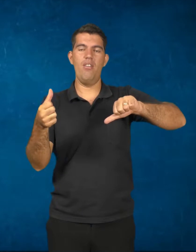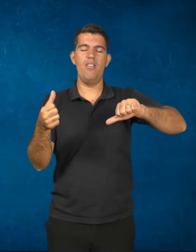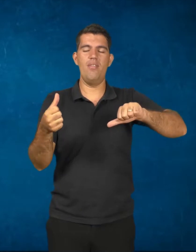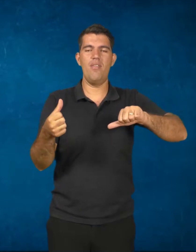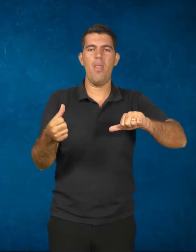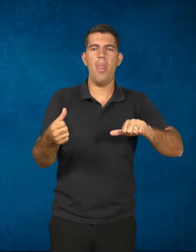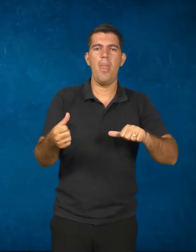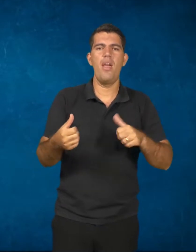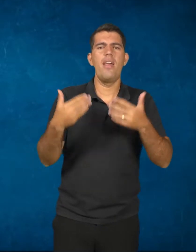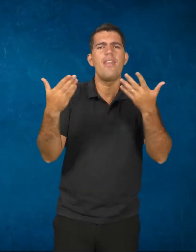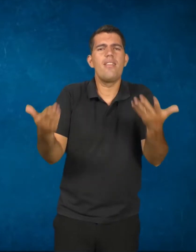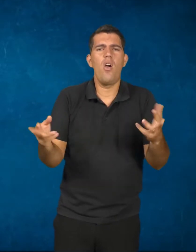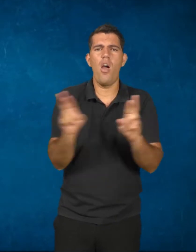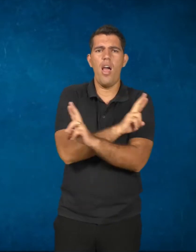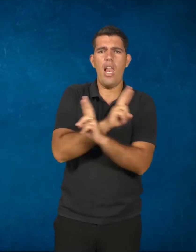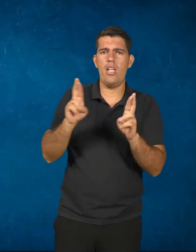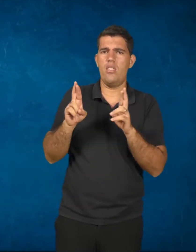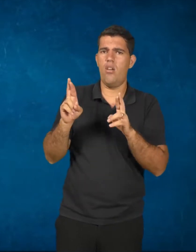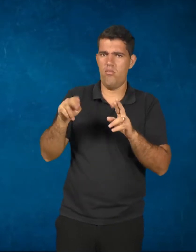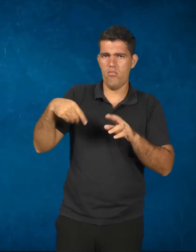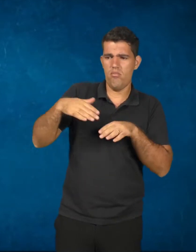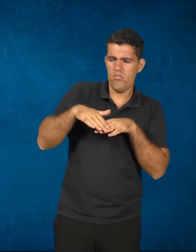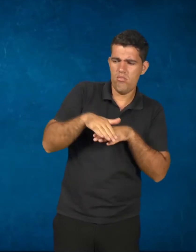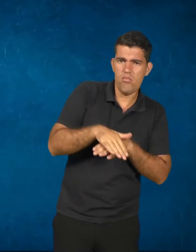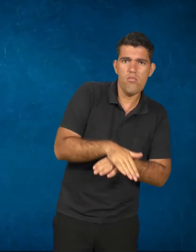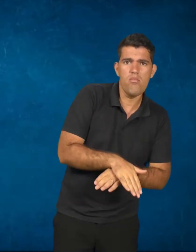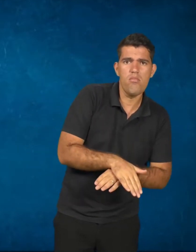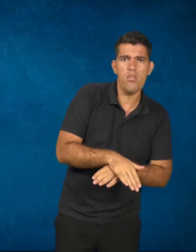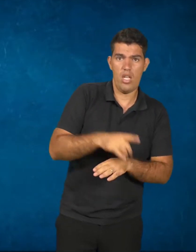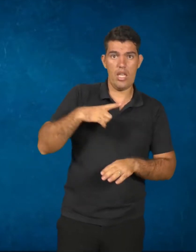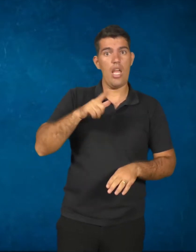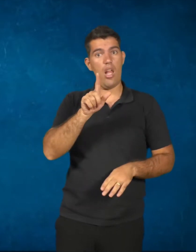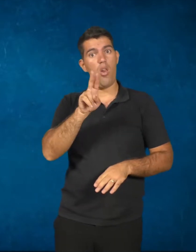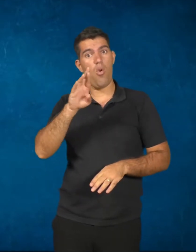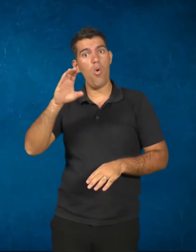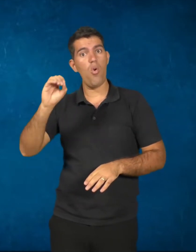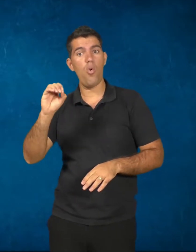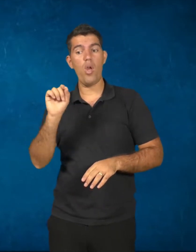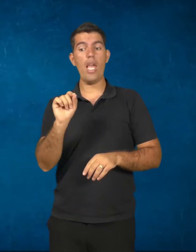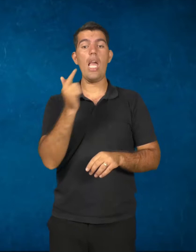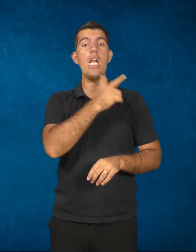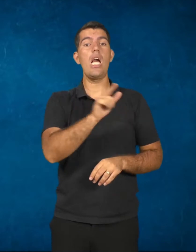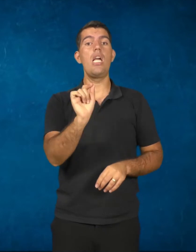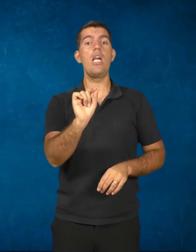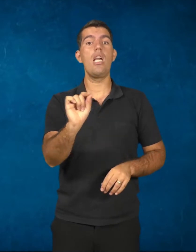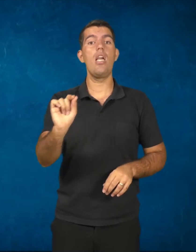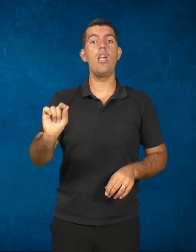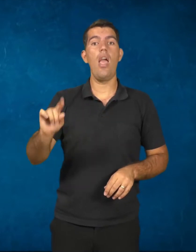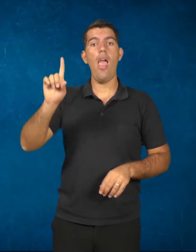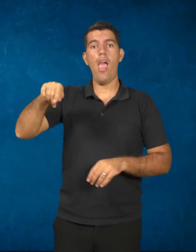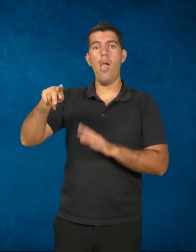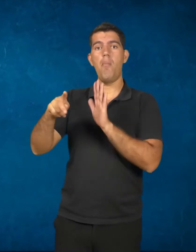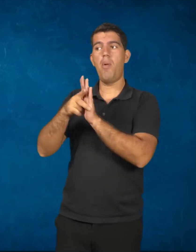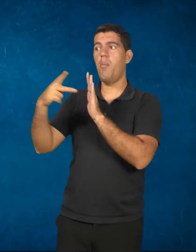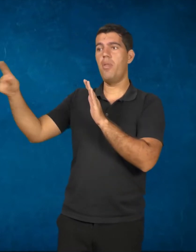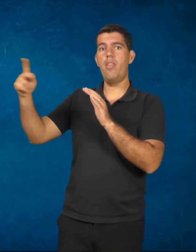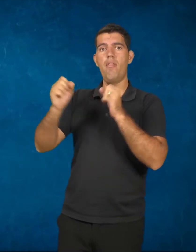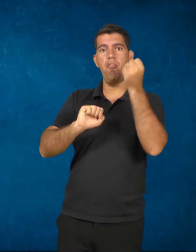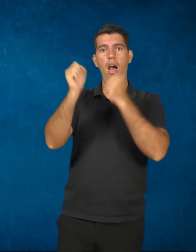Essa relação de submissão, ela gera lucro para quem? Para o dono da fábrica. O